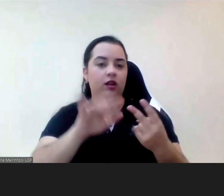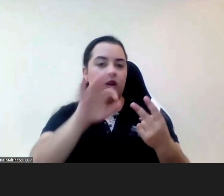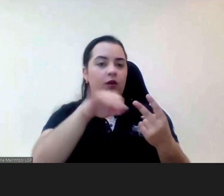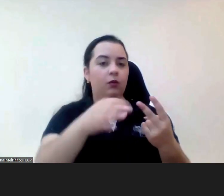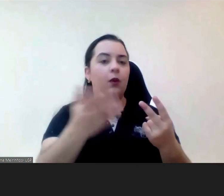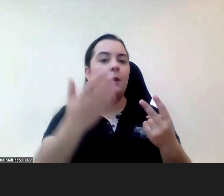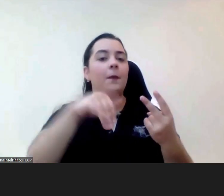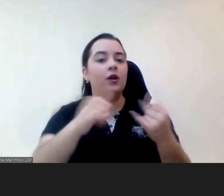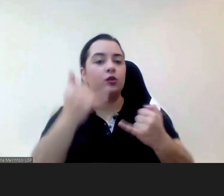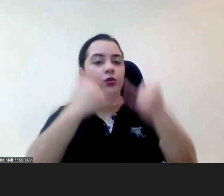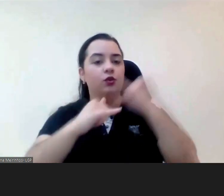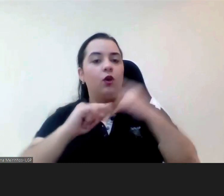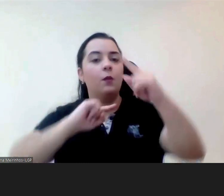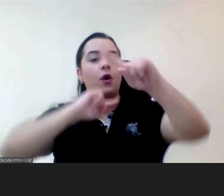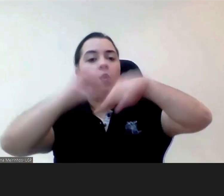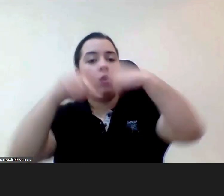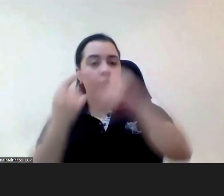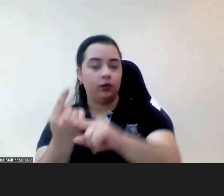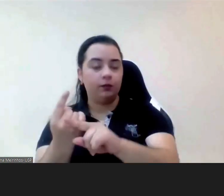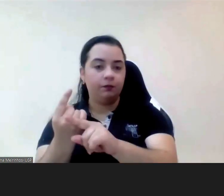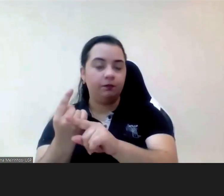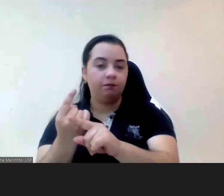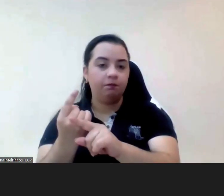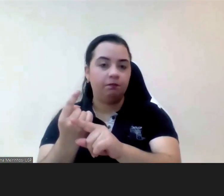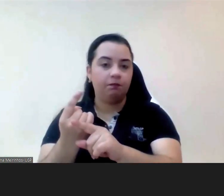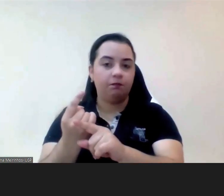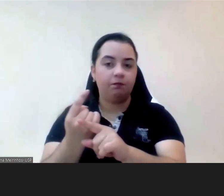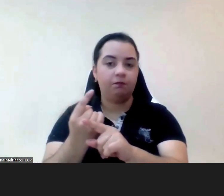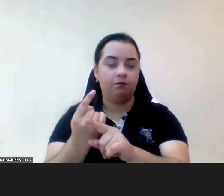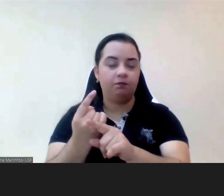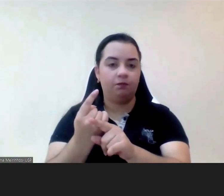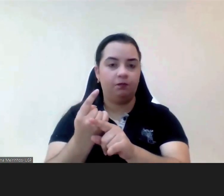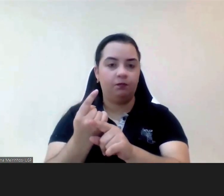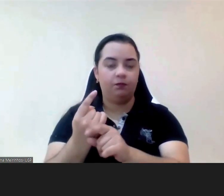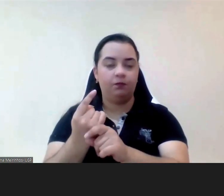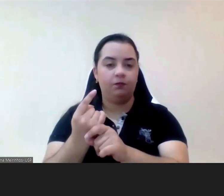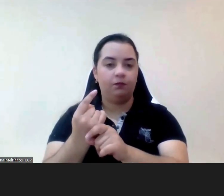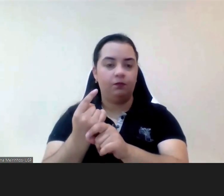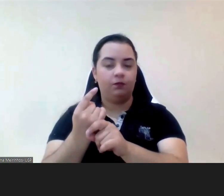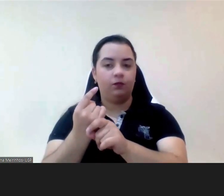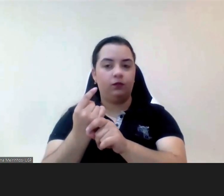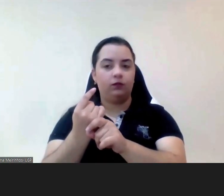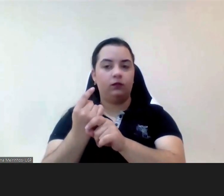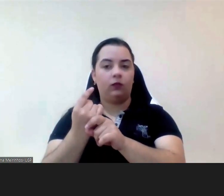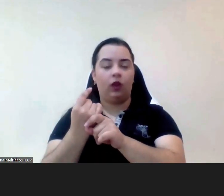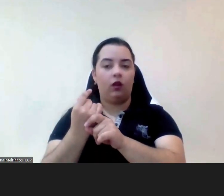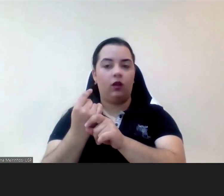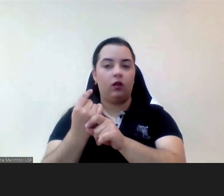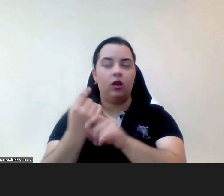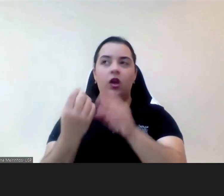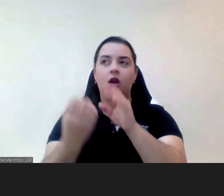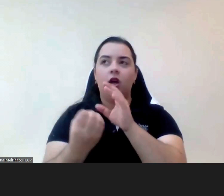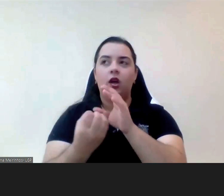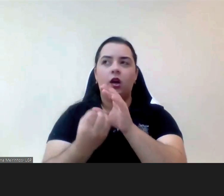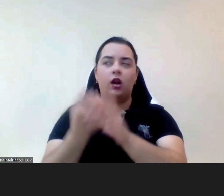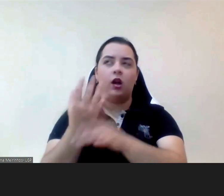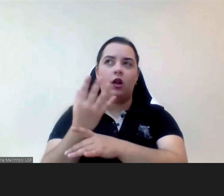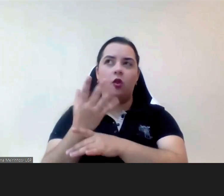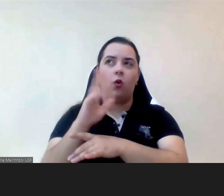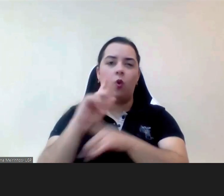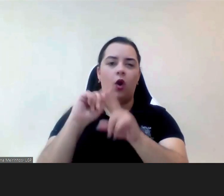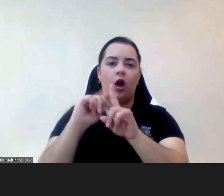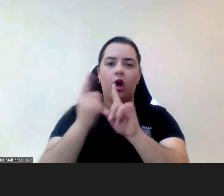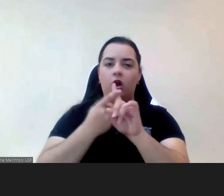inspirámos e agora passados foi criada em 88 passados 30